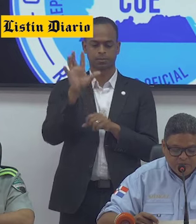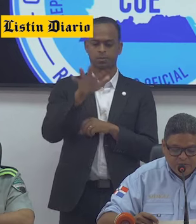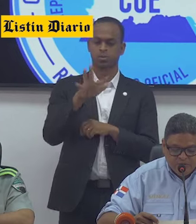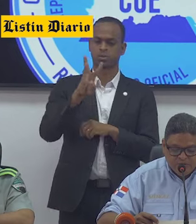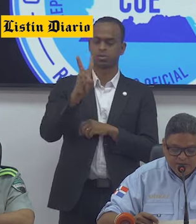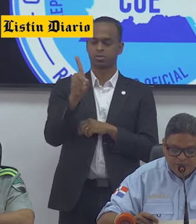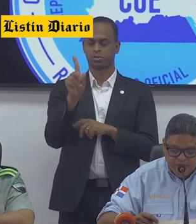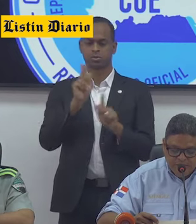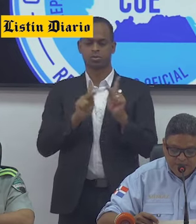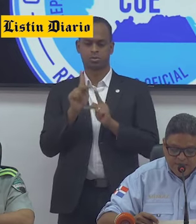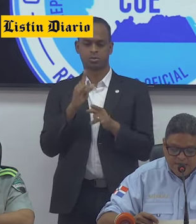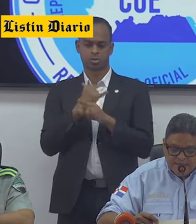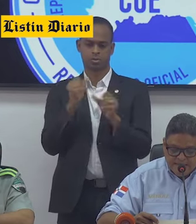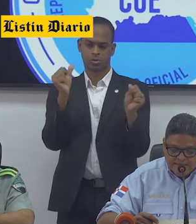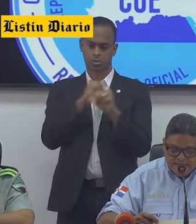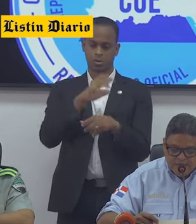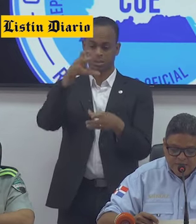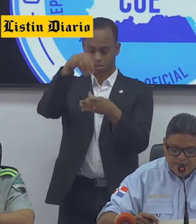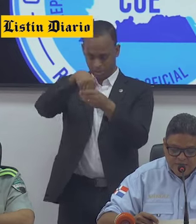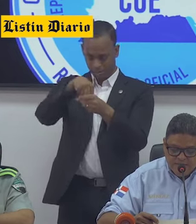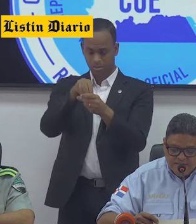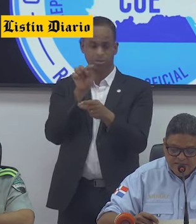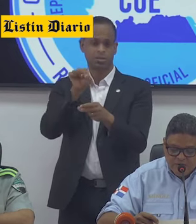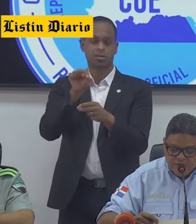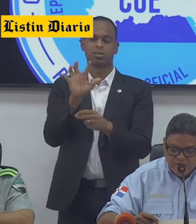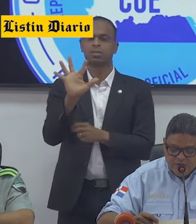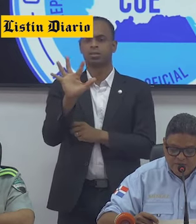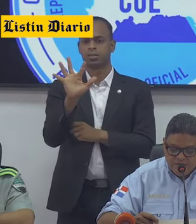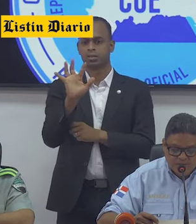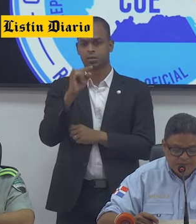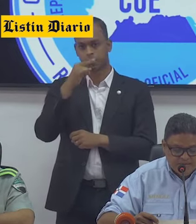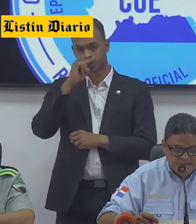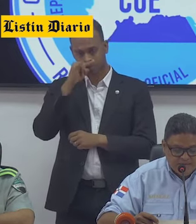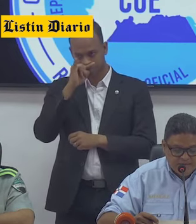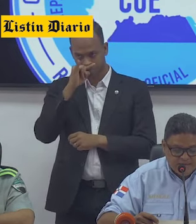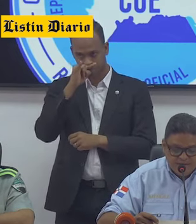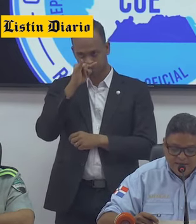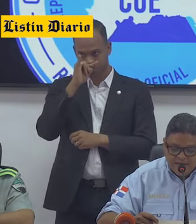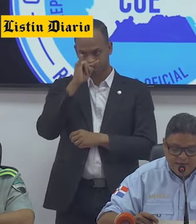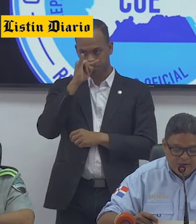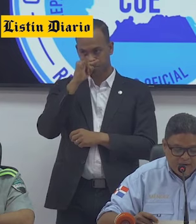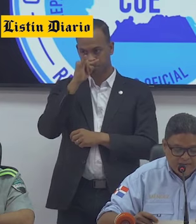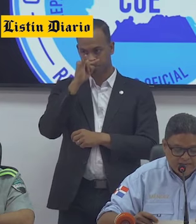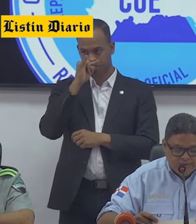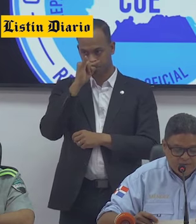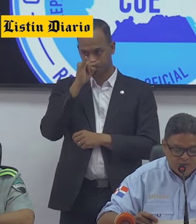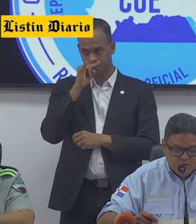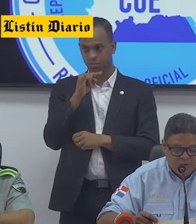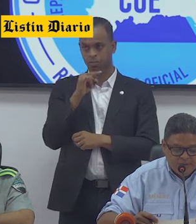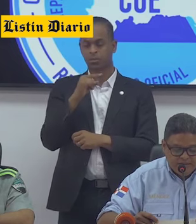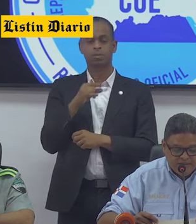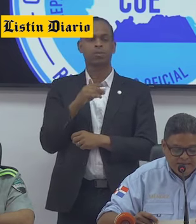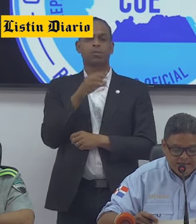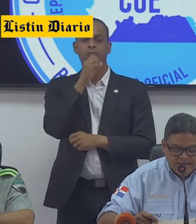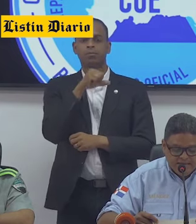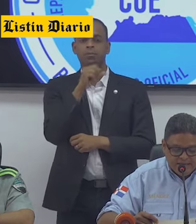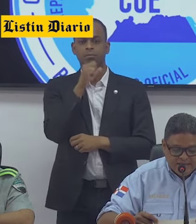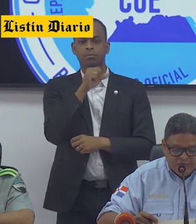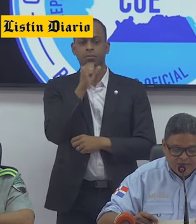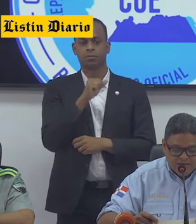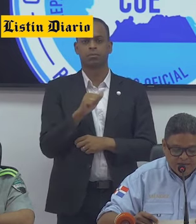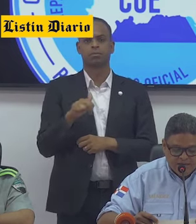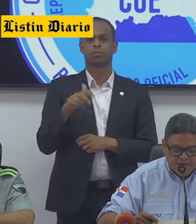61 personas intoxicadas por alcohol. De estas intoxicaciones, 5 resultaron ser menores con edades comprendidas